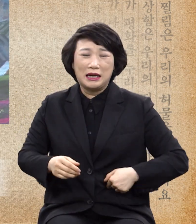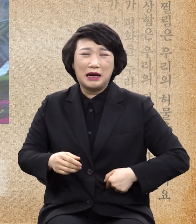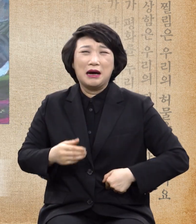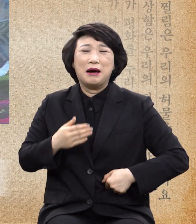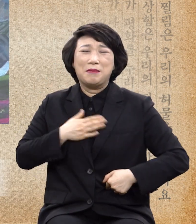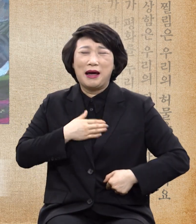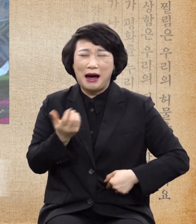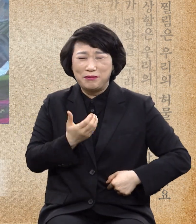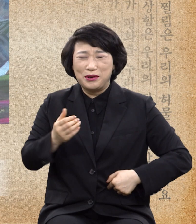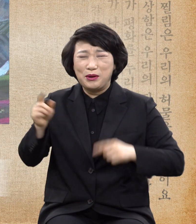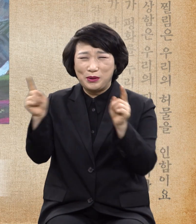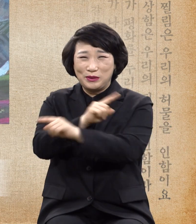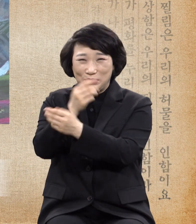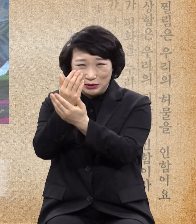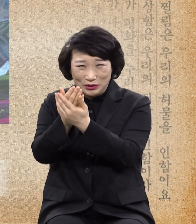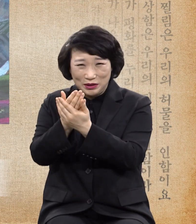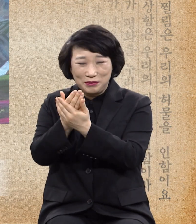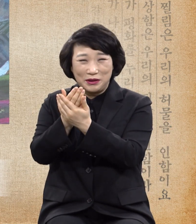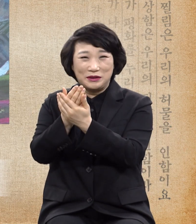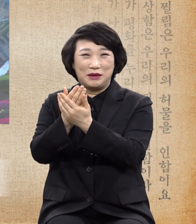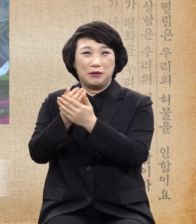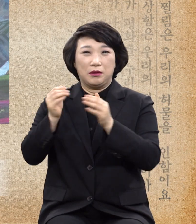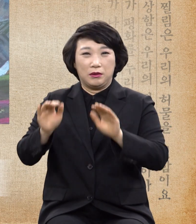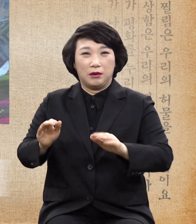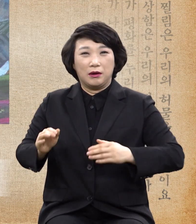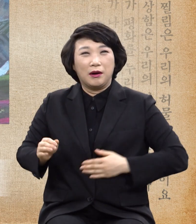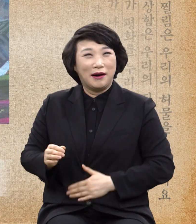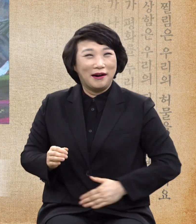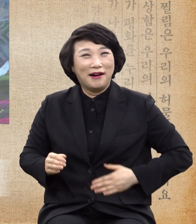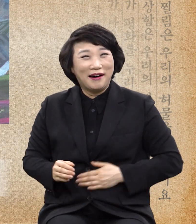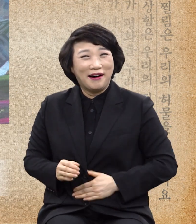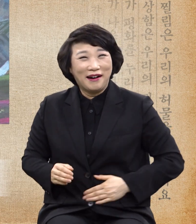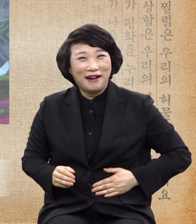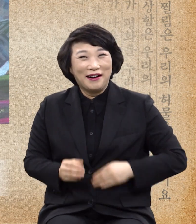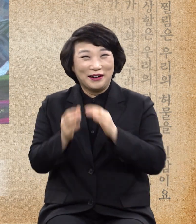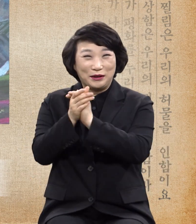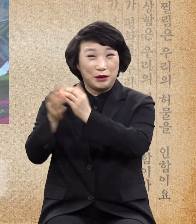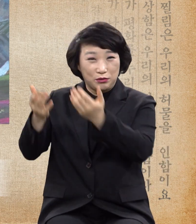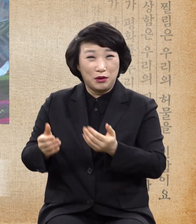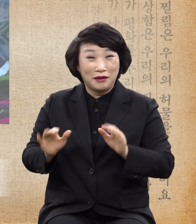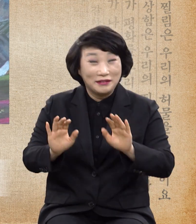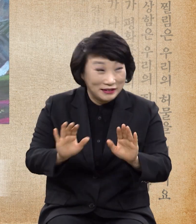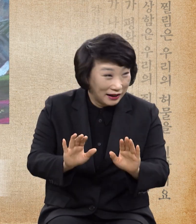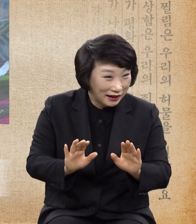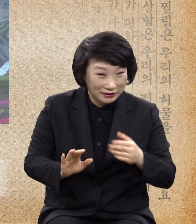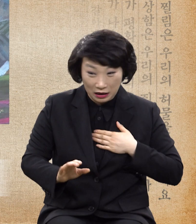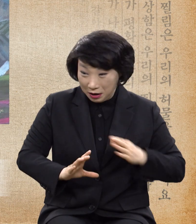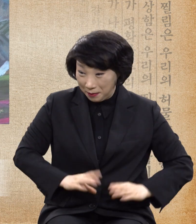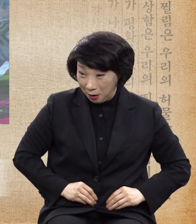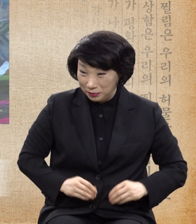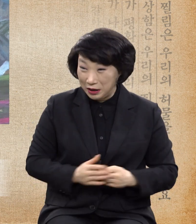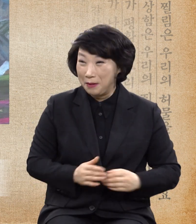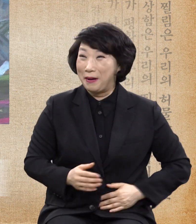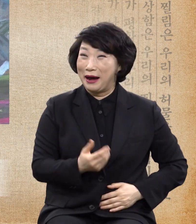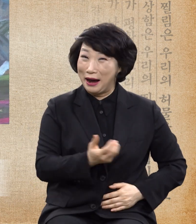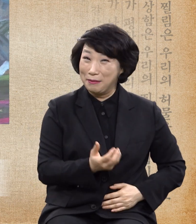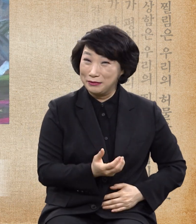고쳐주시옵소서 아니 고파서 아프다니까 고파서